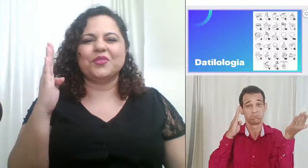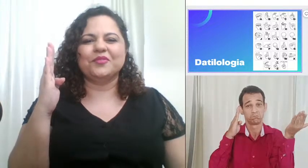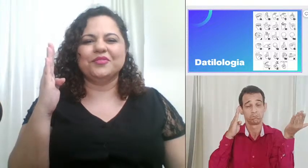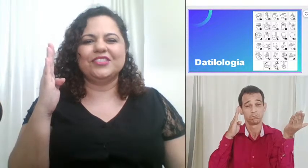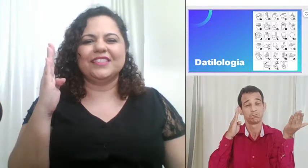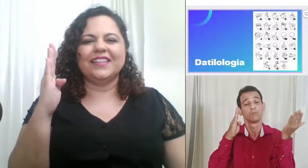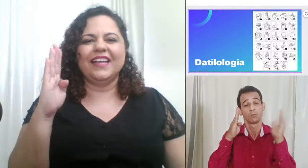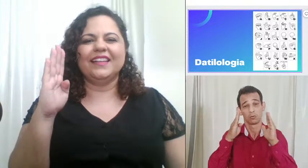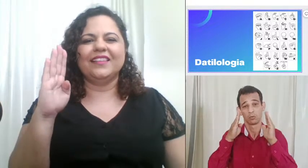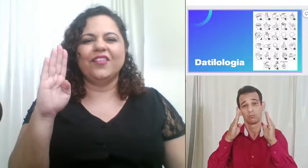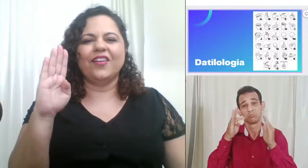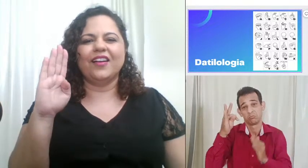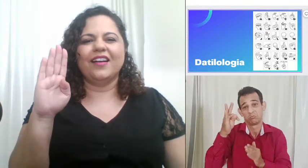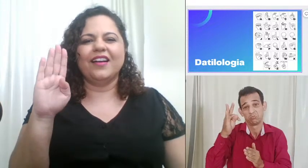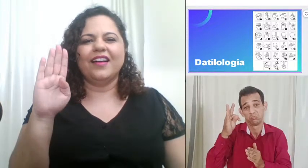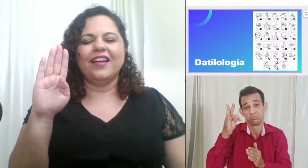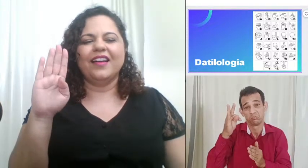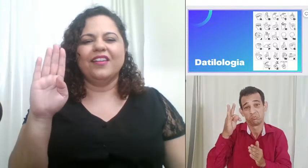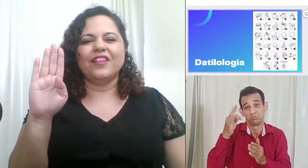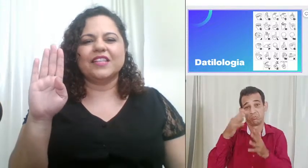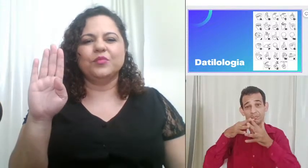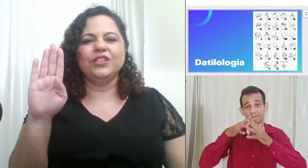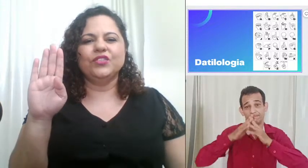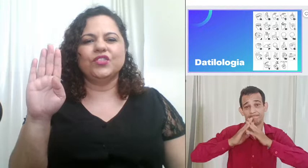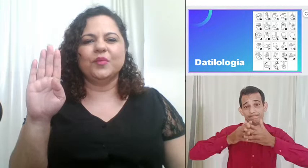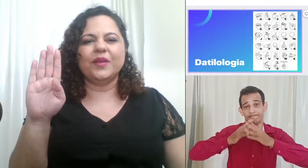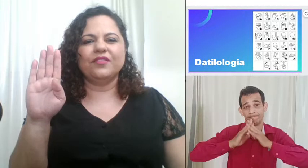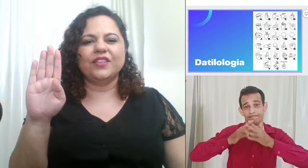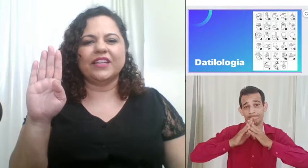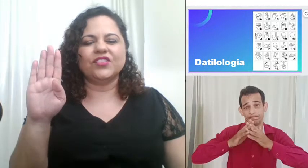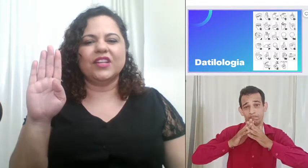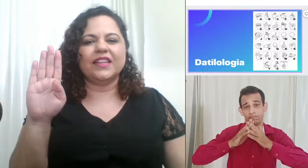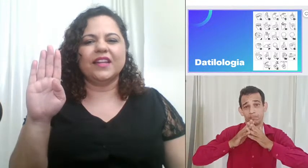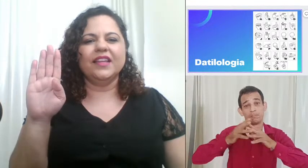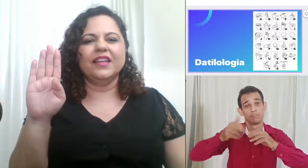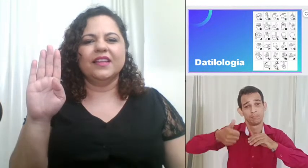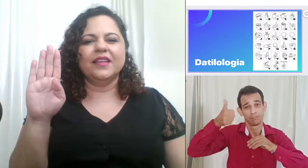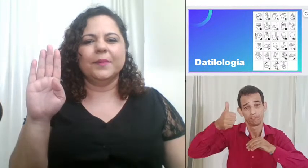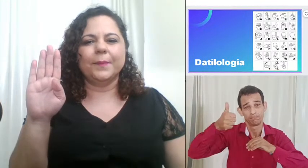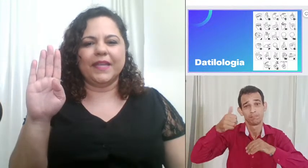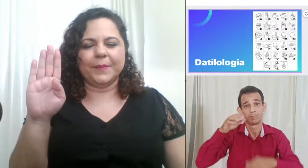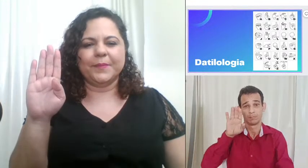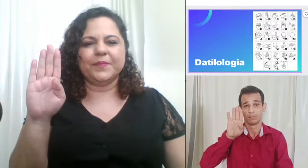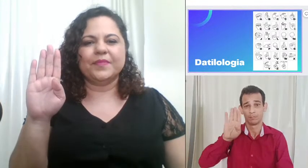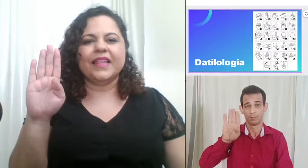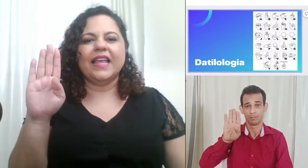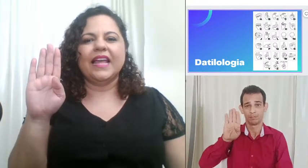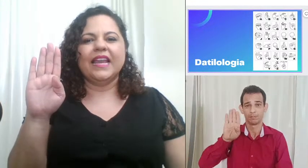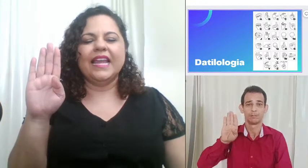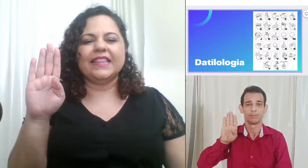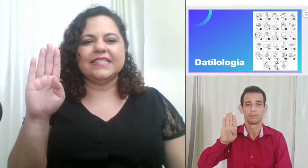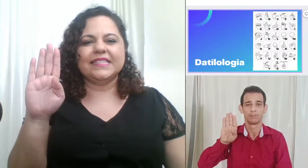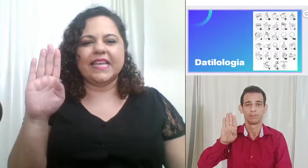confundir tá então ó faz bonitinho pra frente letra B letra C